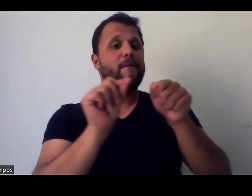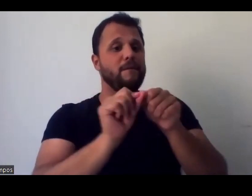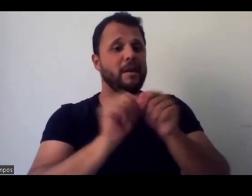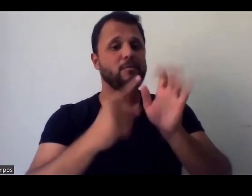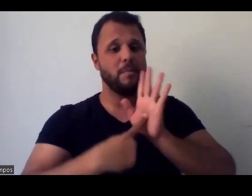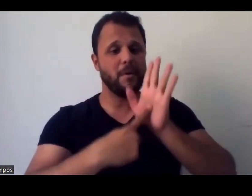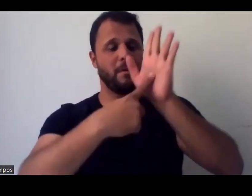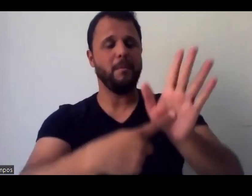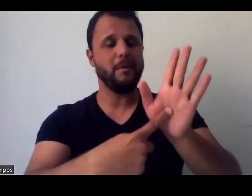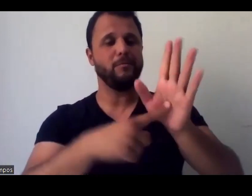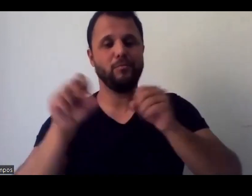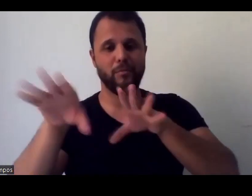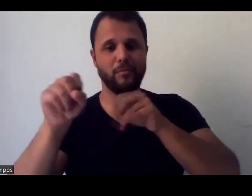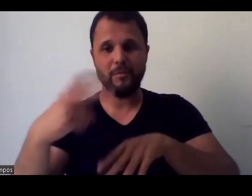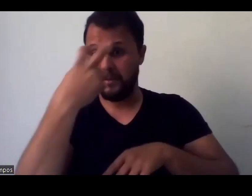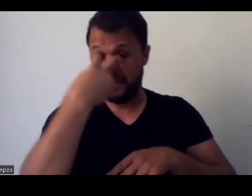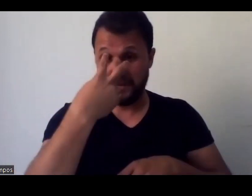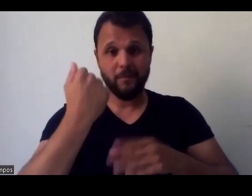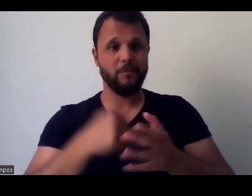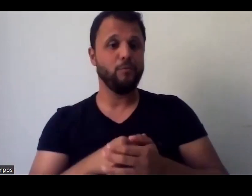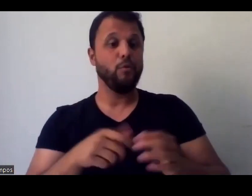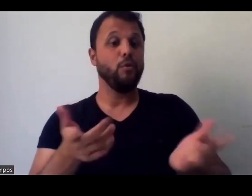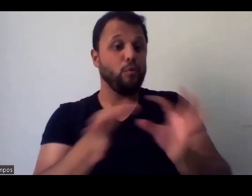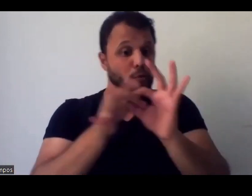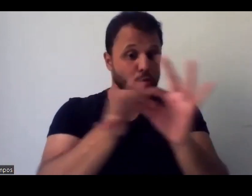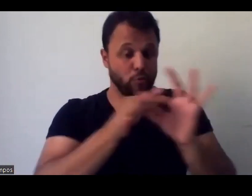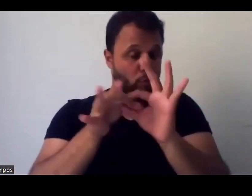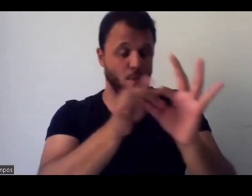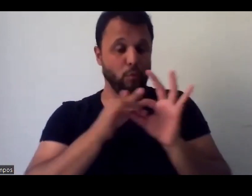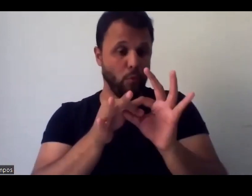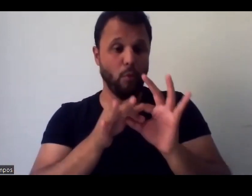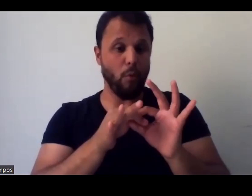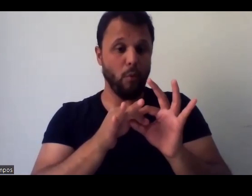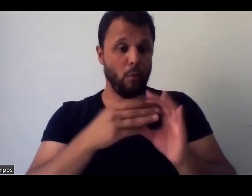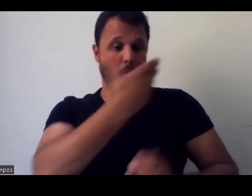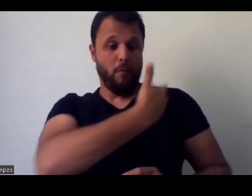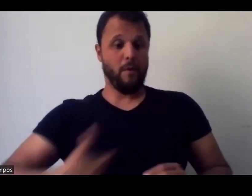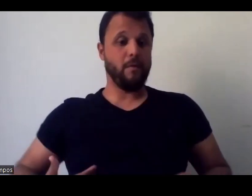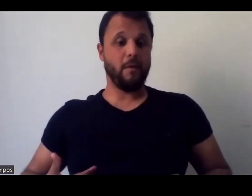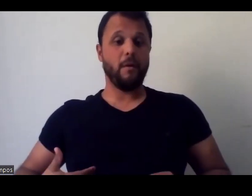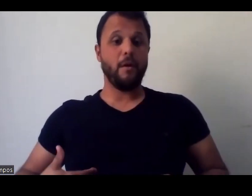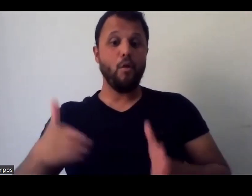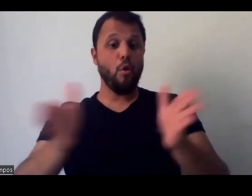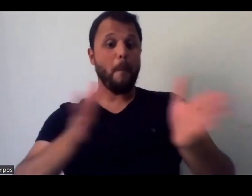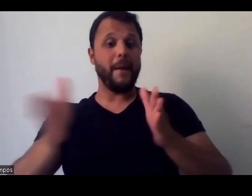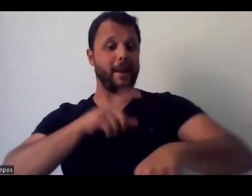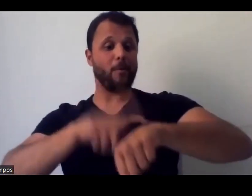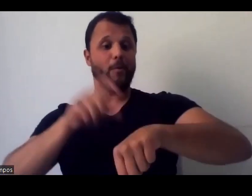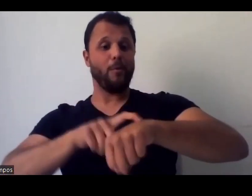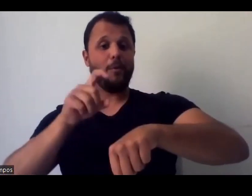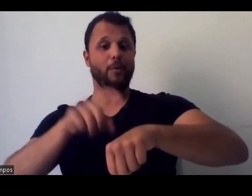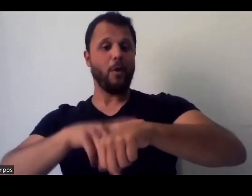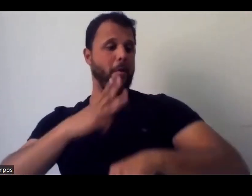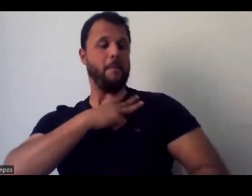federal, né, um governo, enfim, um período de ditadura militar, né, então assim... Mas é uma exceção, né,